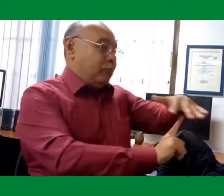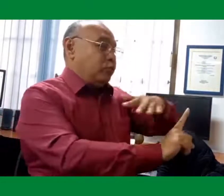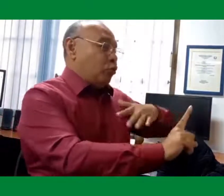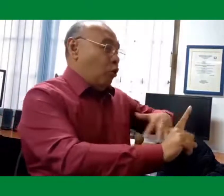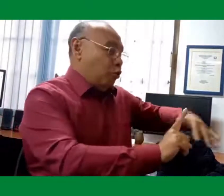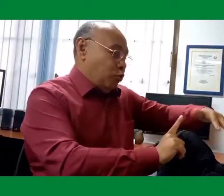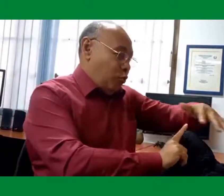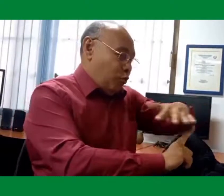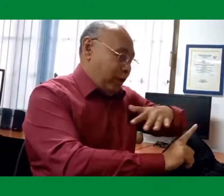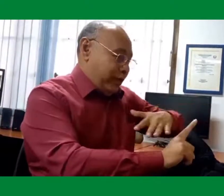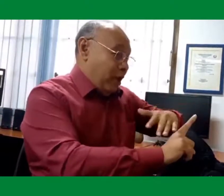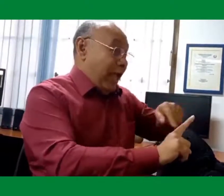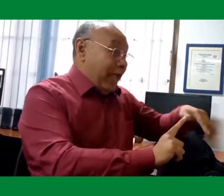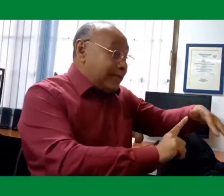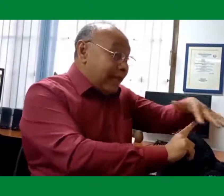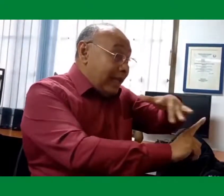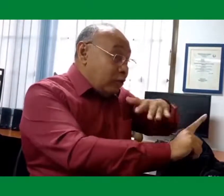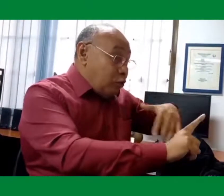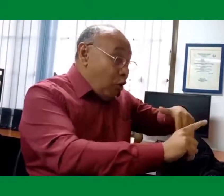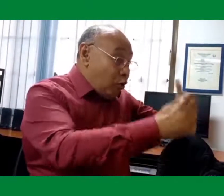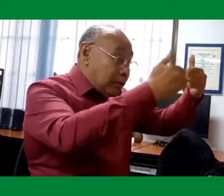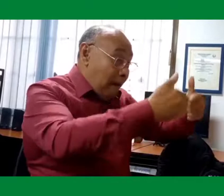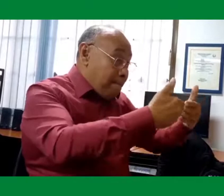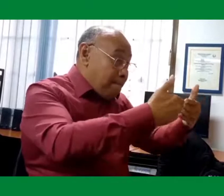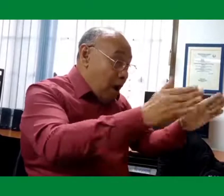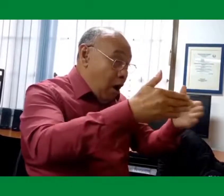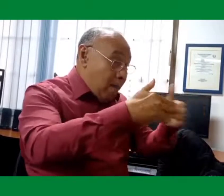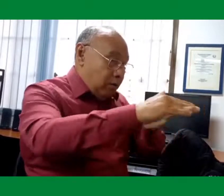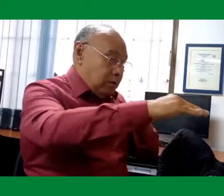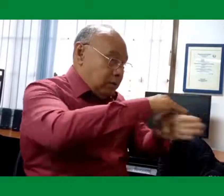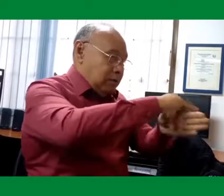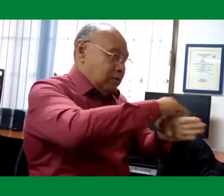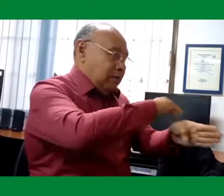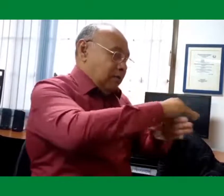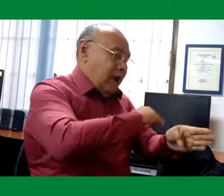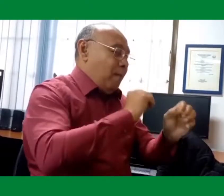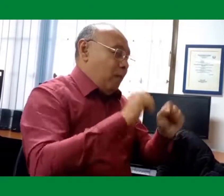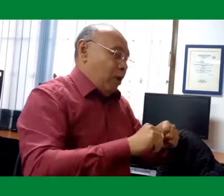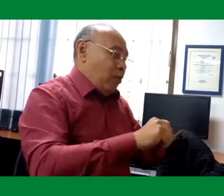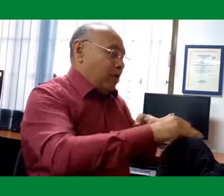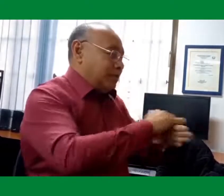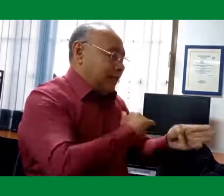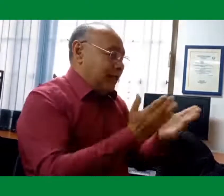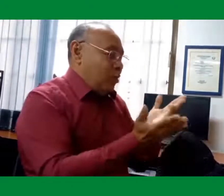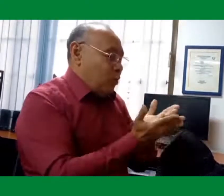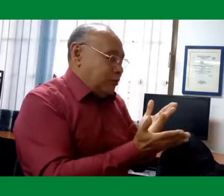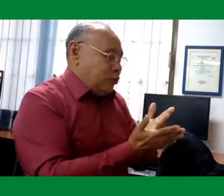La discapacidad surge a razón de las barreras del entorno. Sin estas barreras